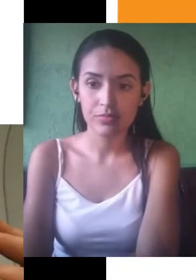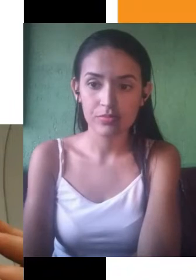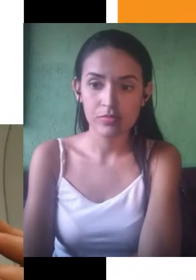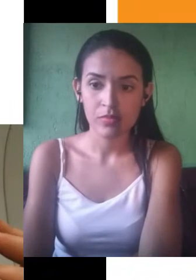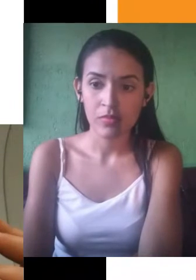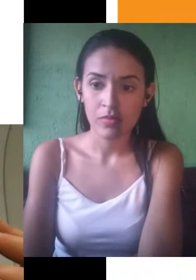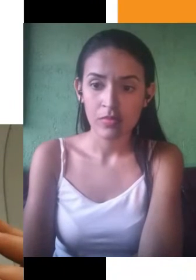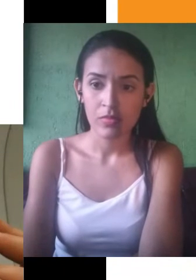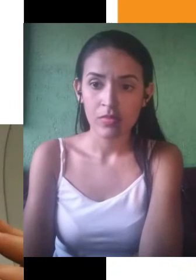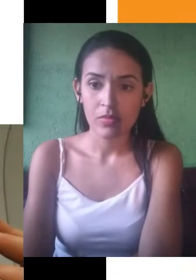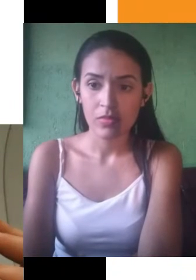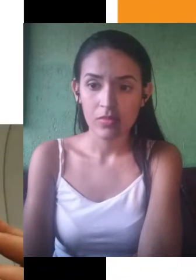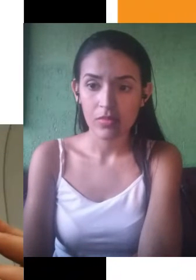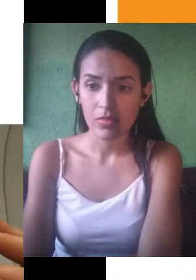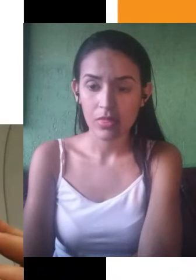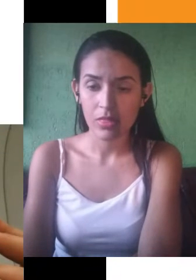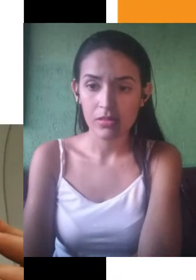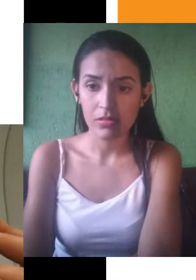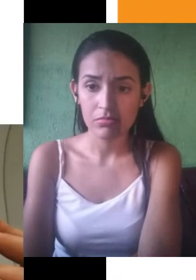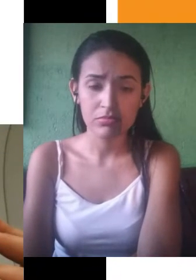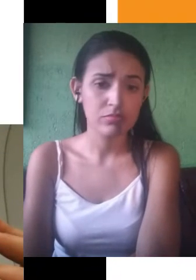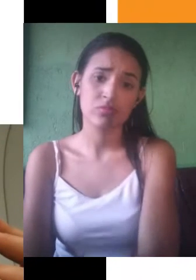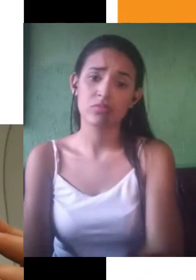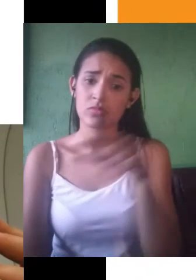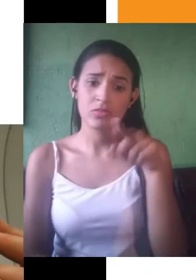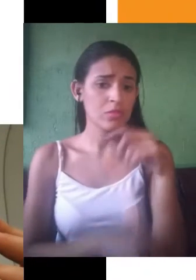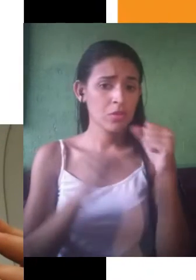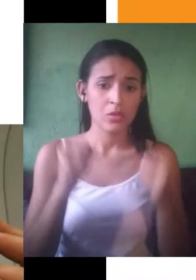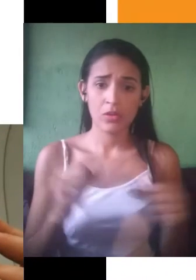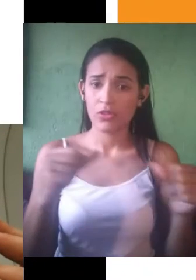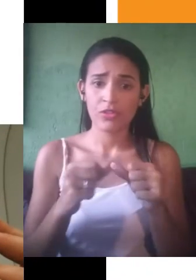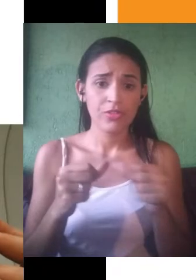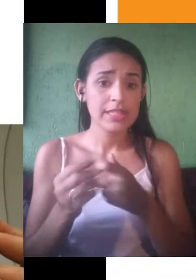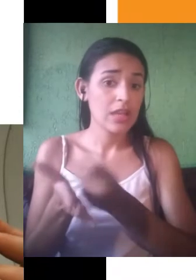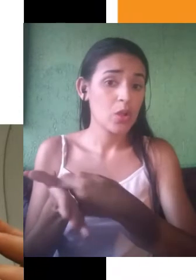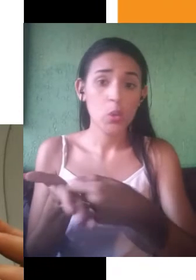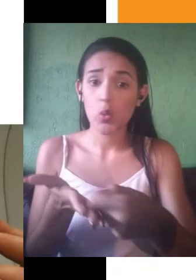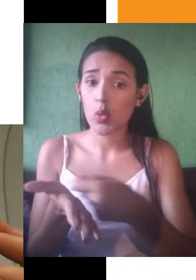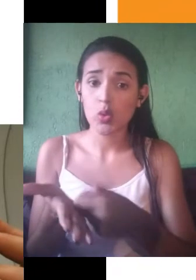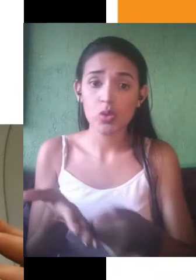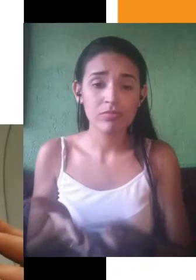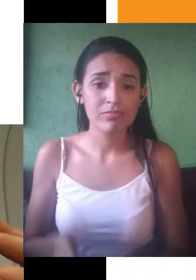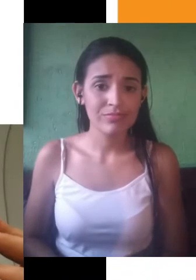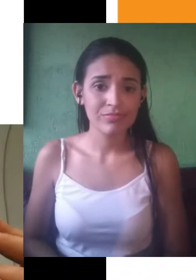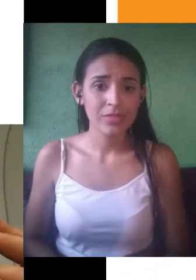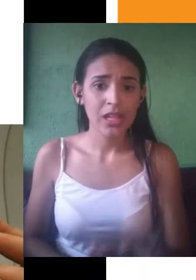anotações, transmitam qual foi a interpretação que a gente deu, que ideias aqueles textos nos trouxeram enquanto a gente